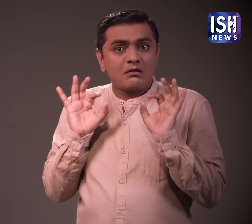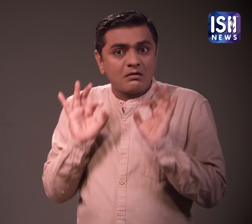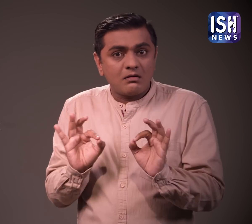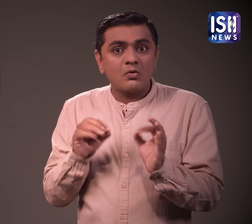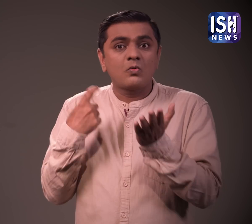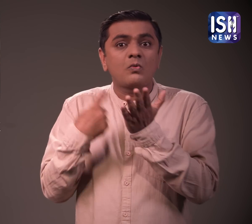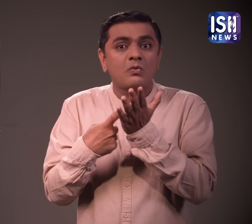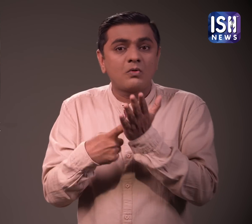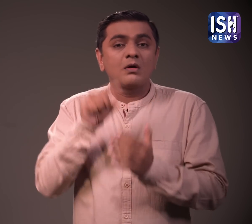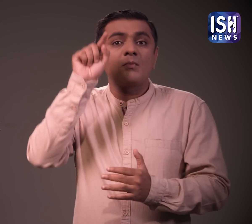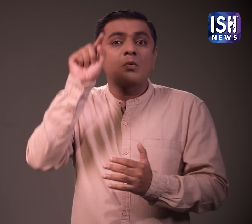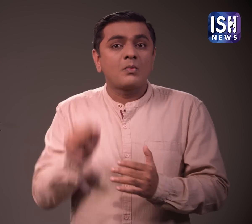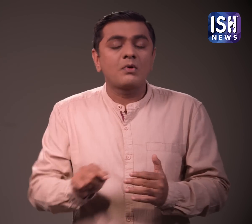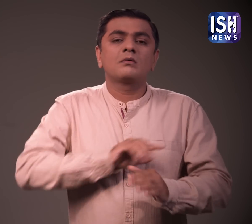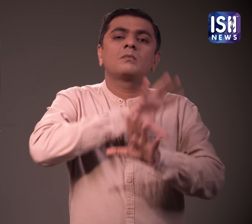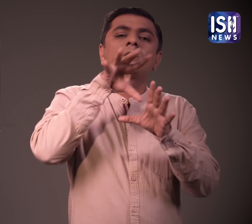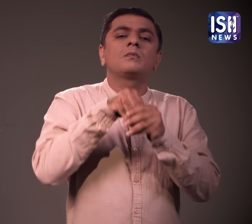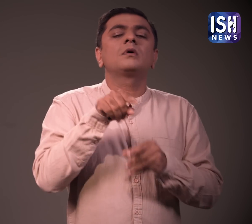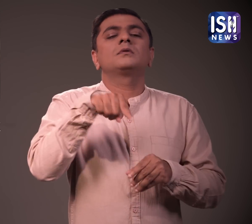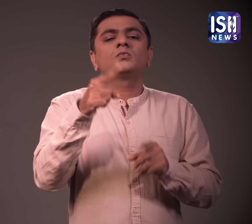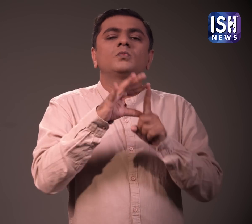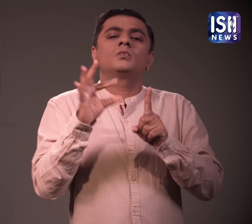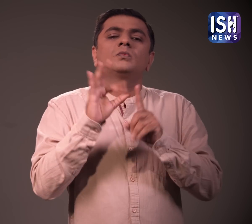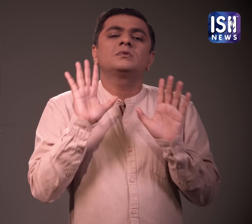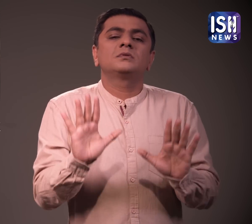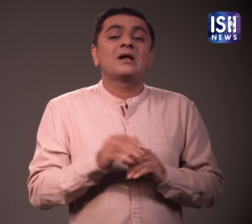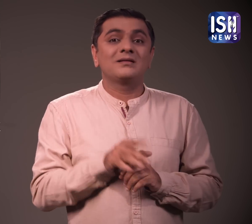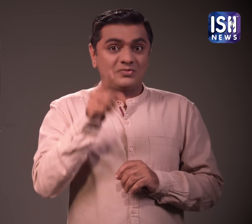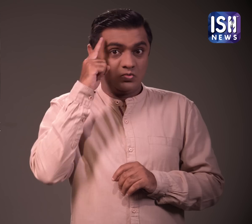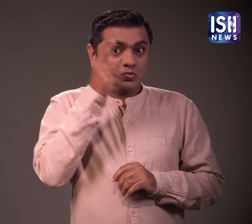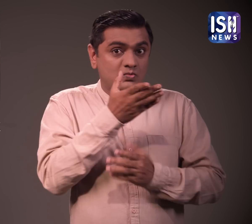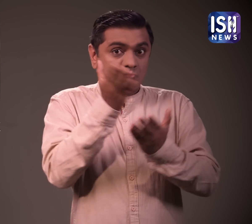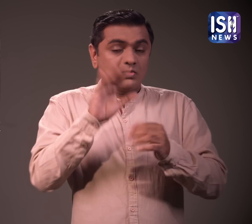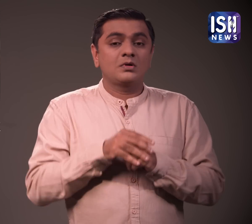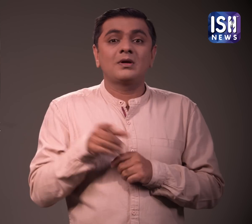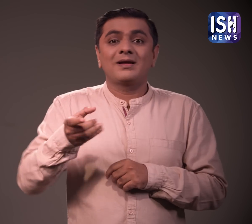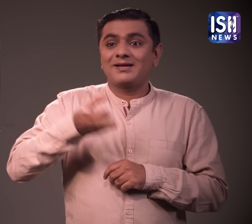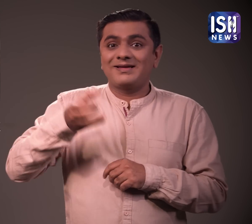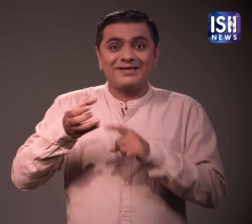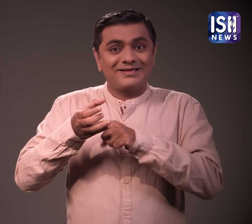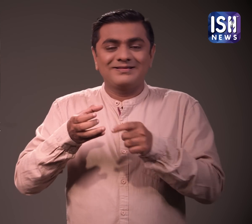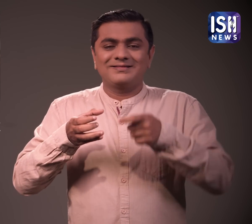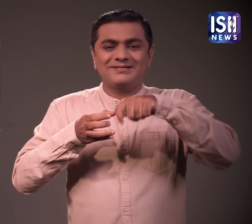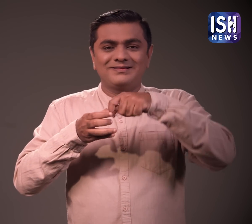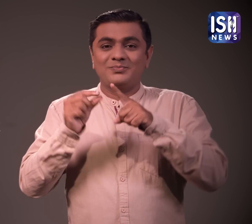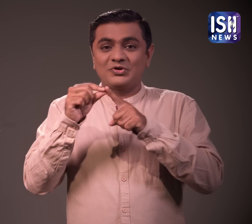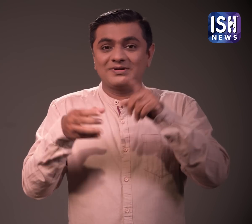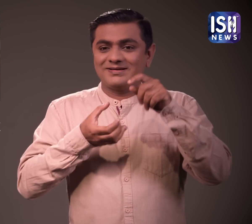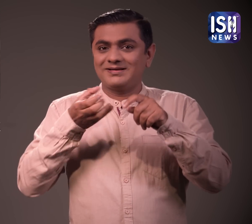दिये गए नियमों का पालन करें और फिर प्रोटीन शेक पीना शुरू करें सही खान पान के बिना केवल शेक के रूपे